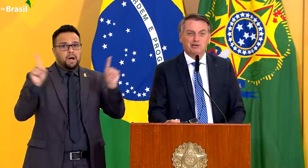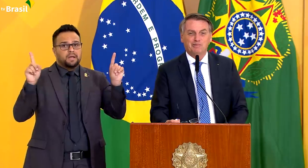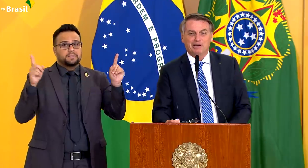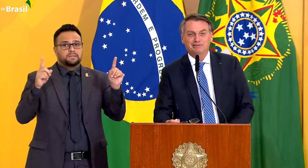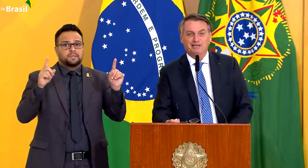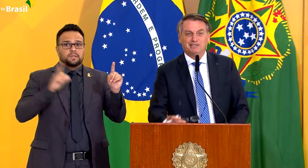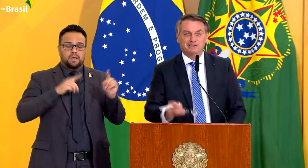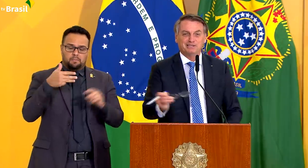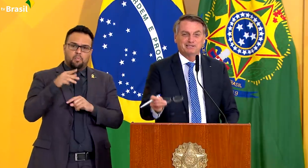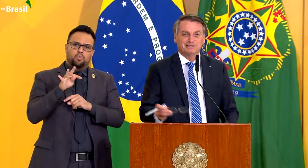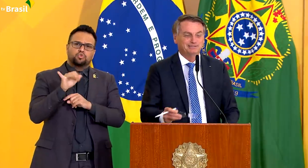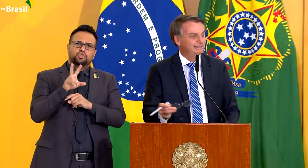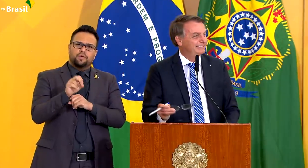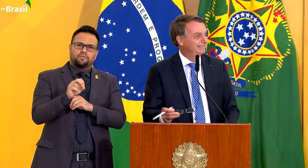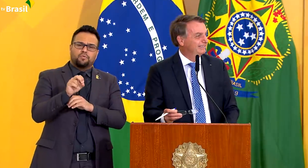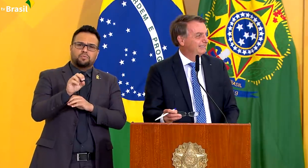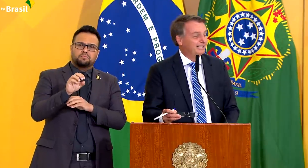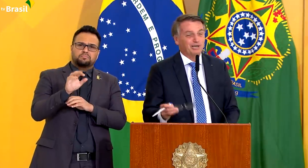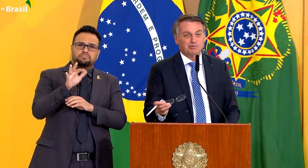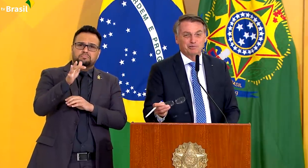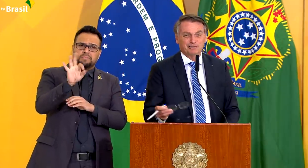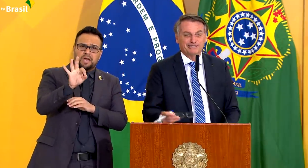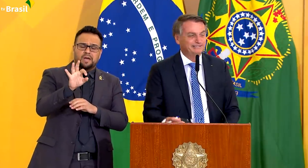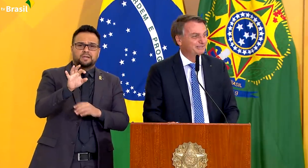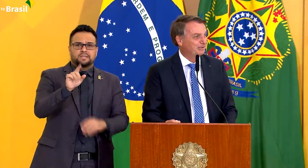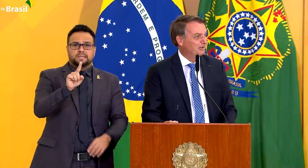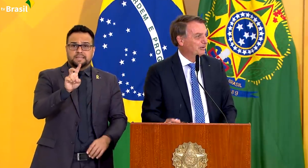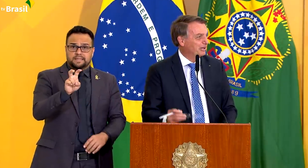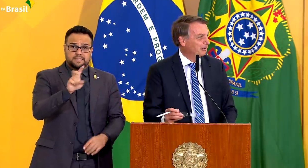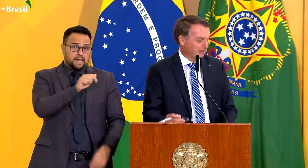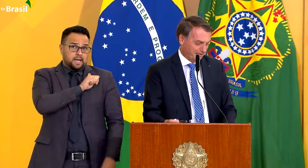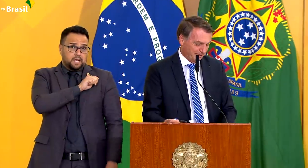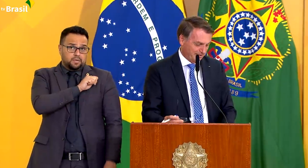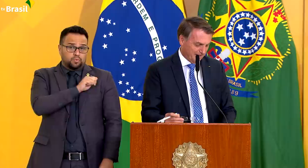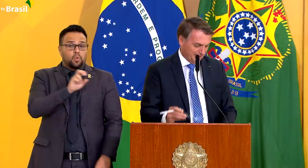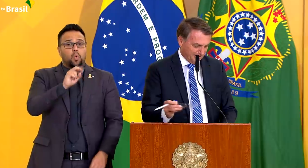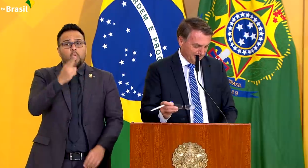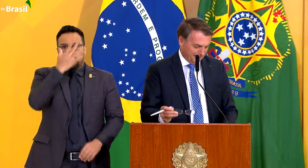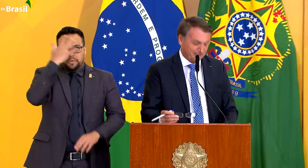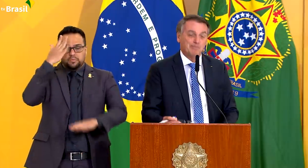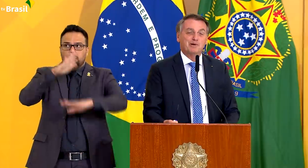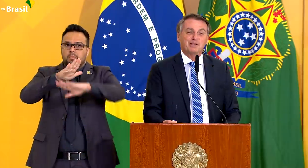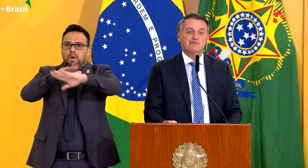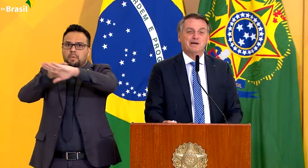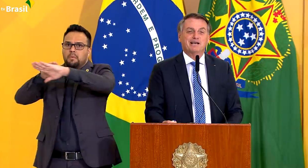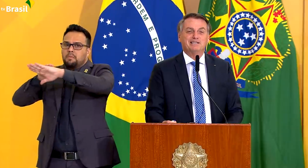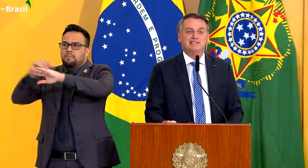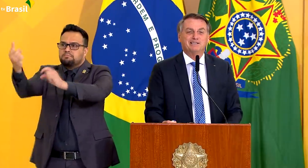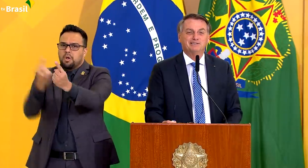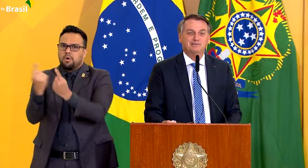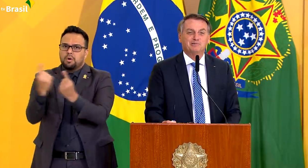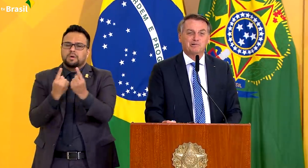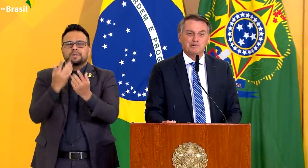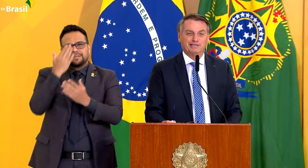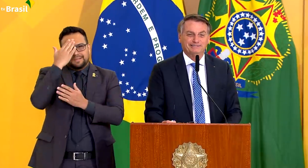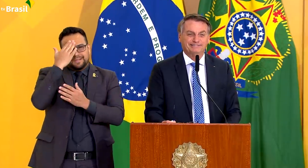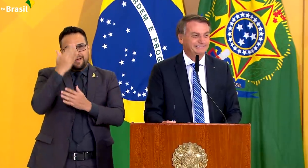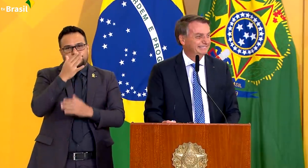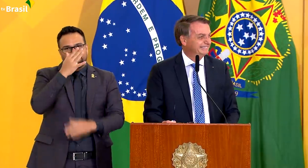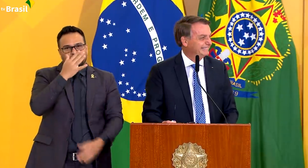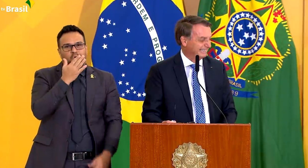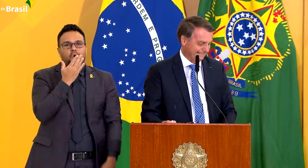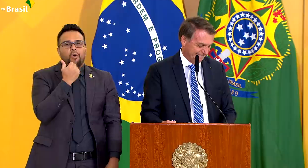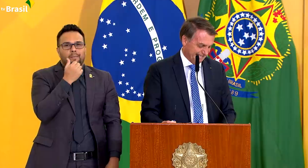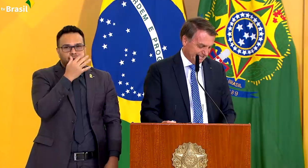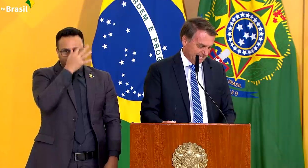não é, General Mário, 10, 15 alunos ou recrutas saboreiam uma galinha crua.